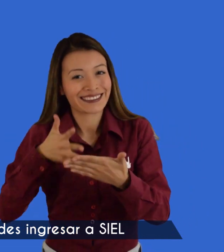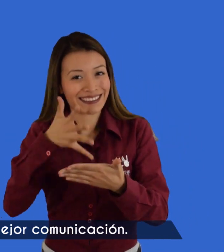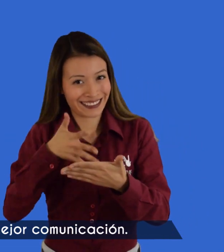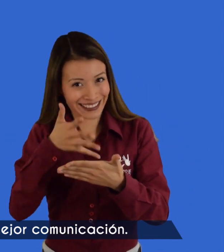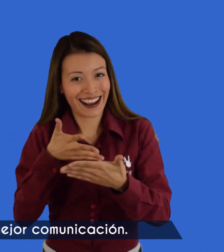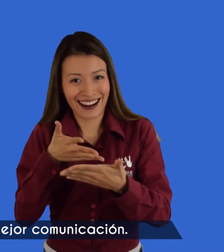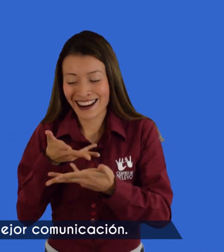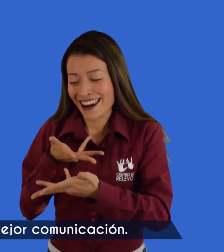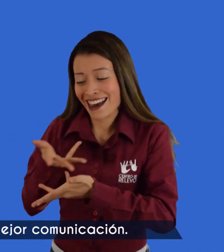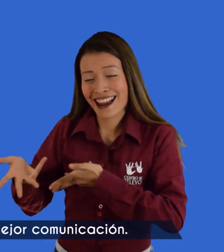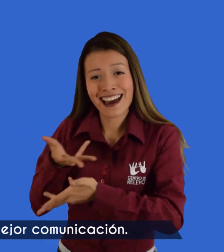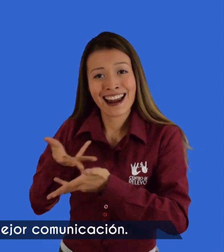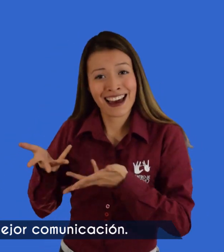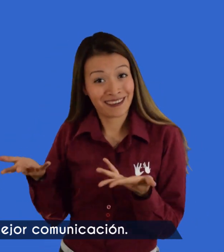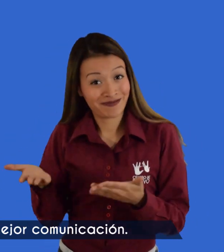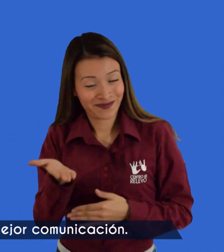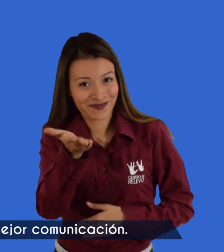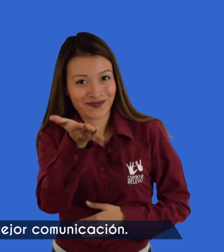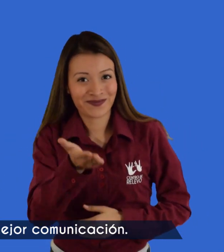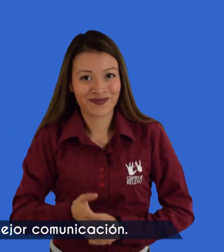para tener una mejor comunicación. para comunicación.